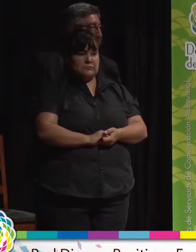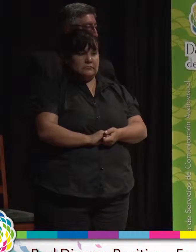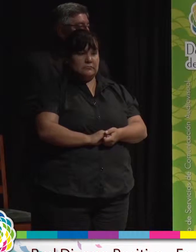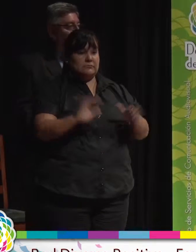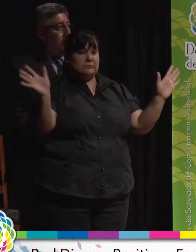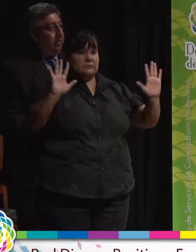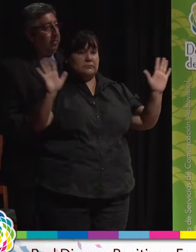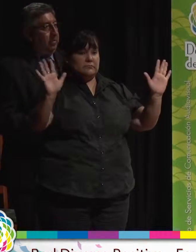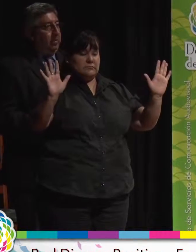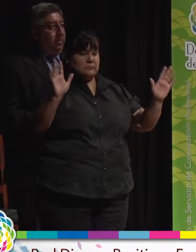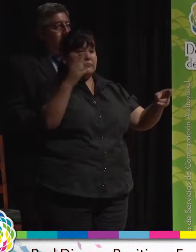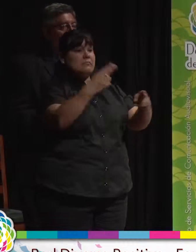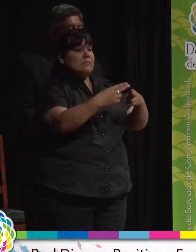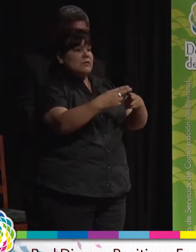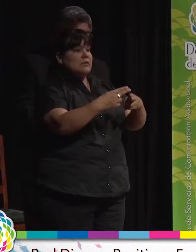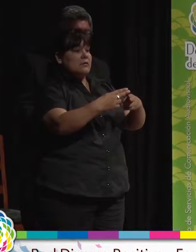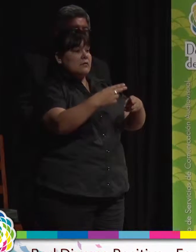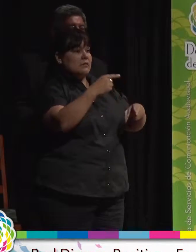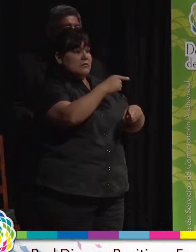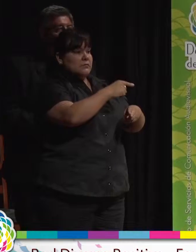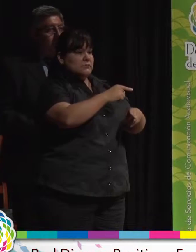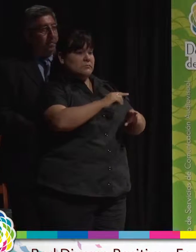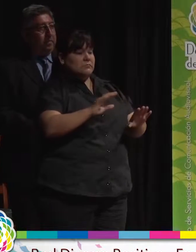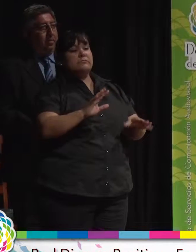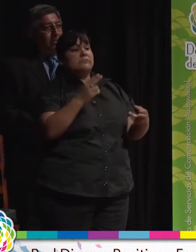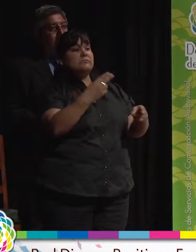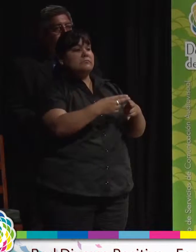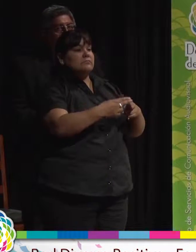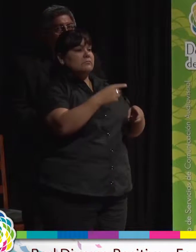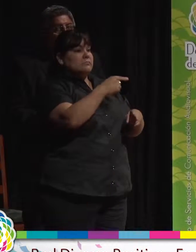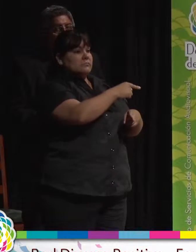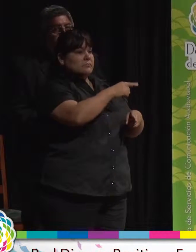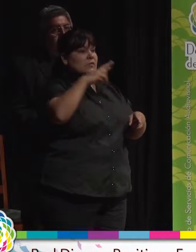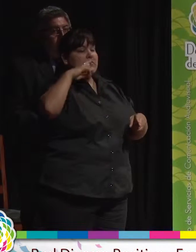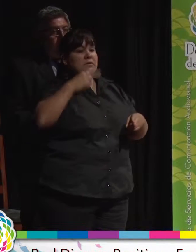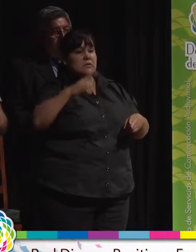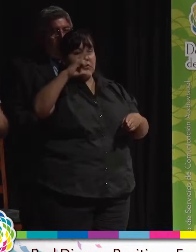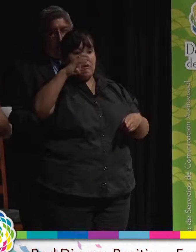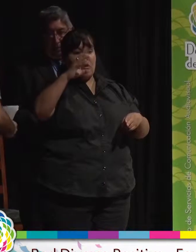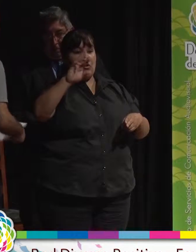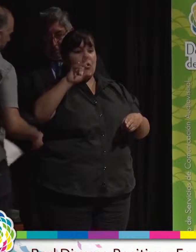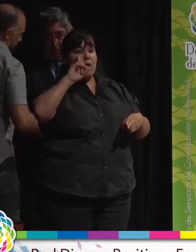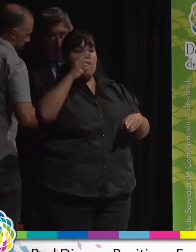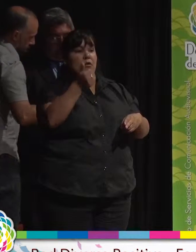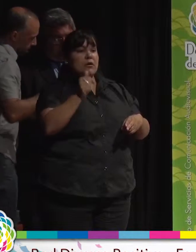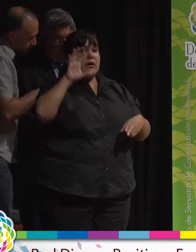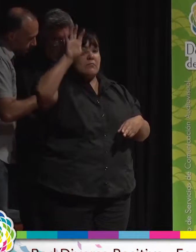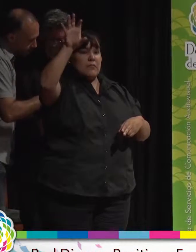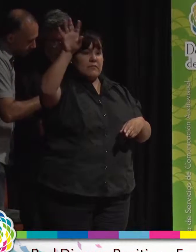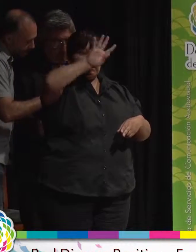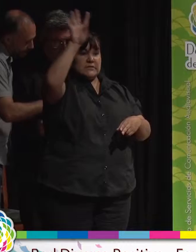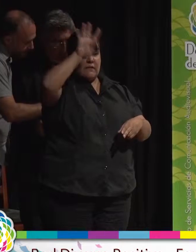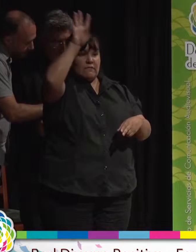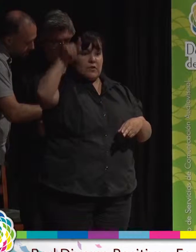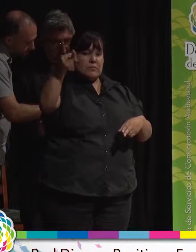Hola, me llamo, hola, buenos días a todos. Me llamo Jorge Manuel Coria. Soy de Formosa, del interior de